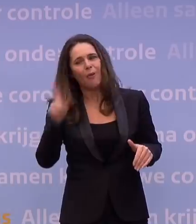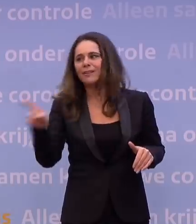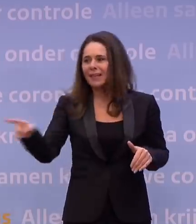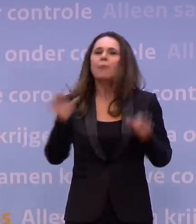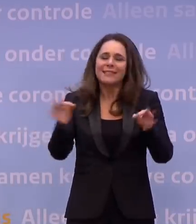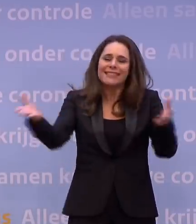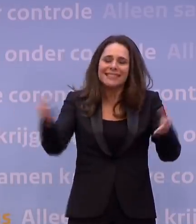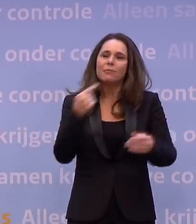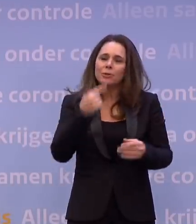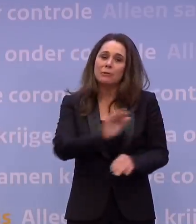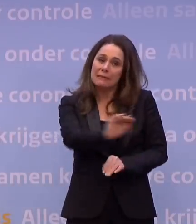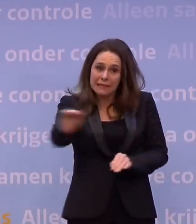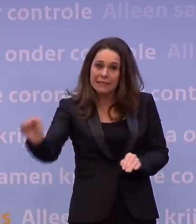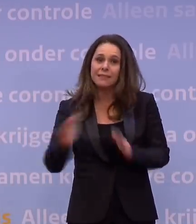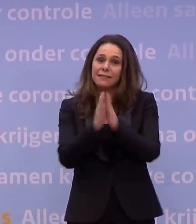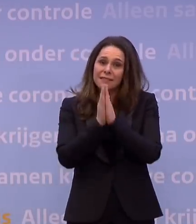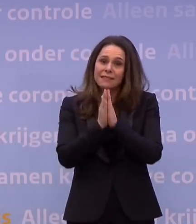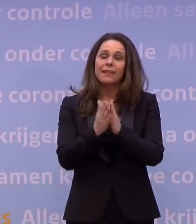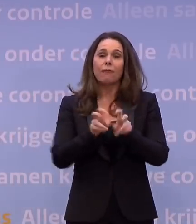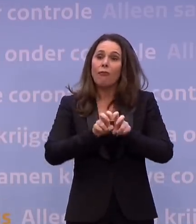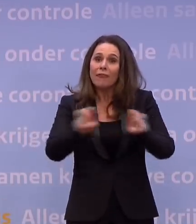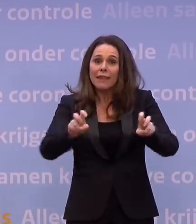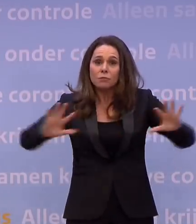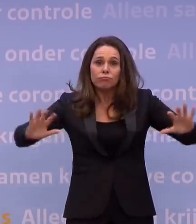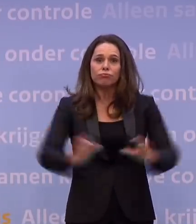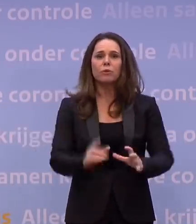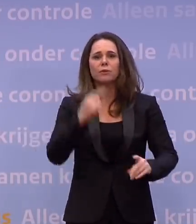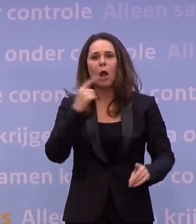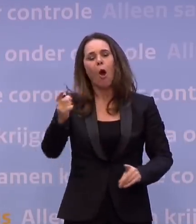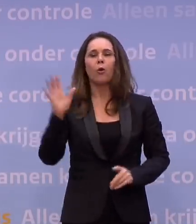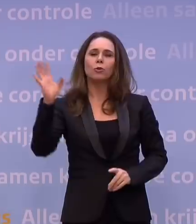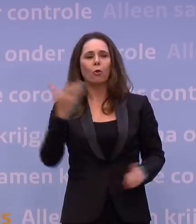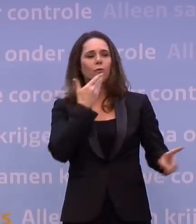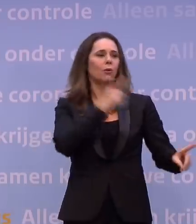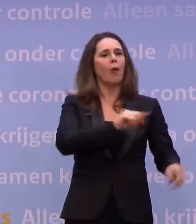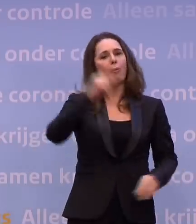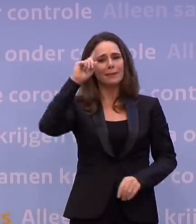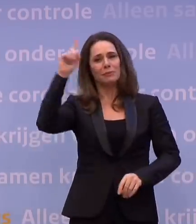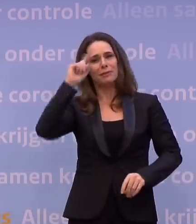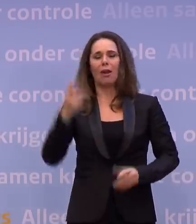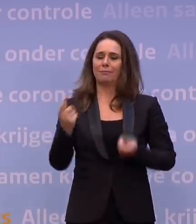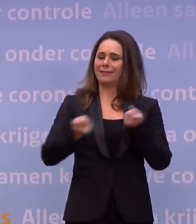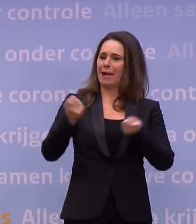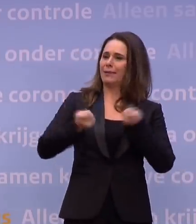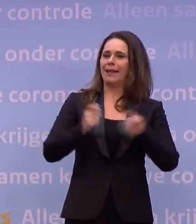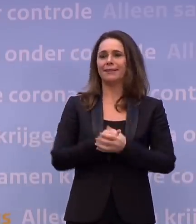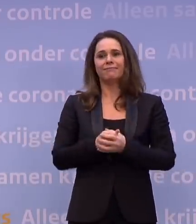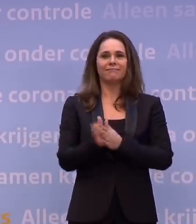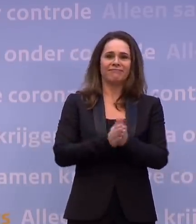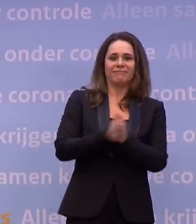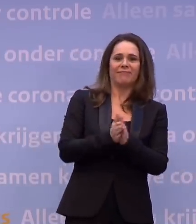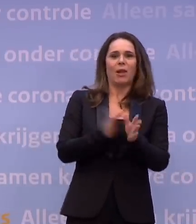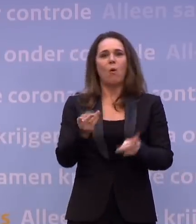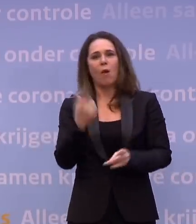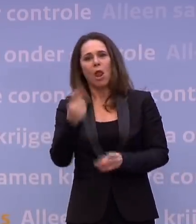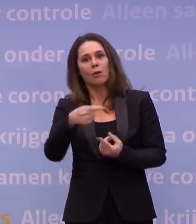mijn oproep. Willen wij met z'n allen dat virus bestrijden, dan kun je natuurlijk altijd denken, oh, die Rutte en de jongen hebben iets bedacht met het kabinet. Hoe kunnen we daar nou handig mee